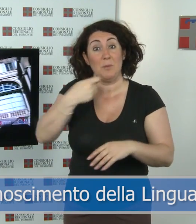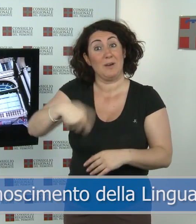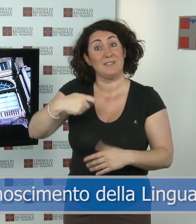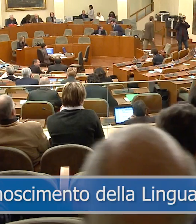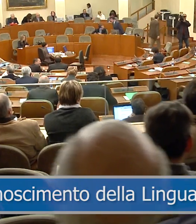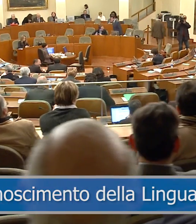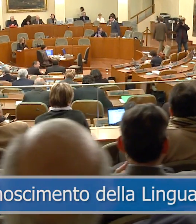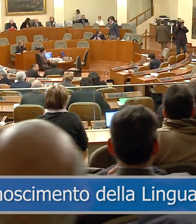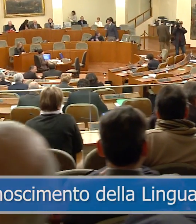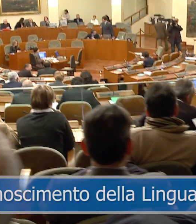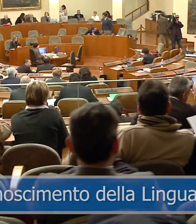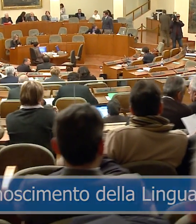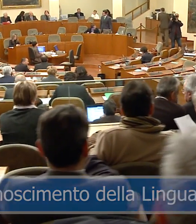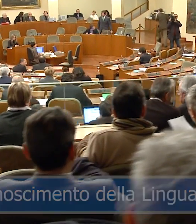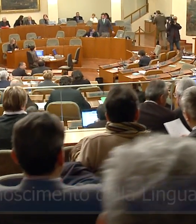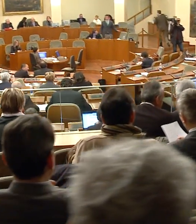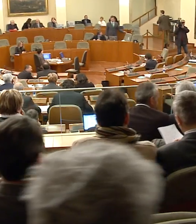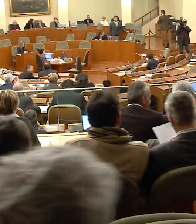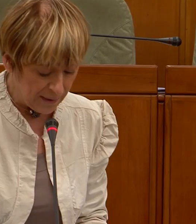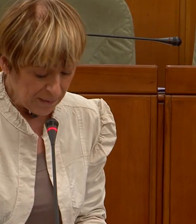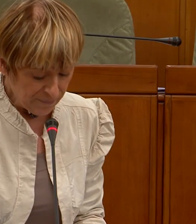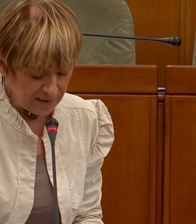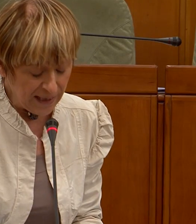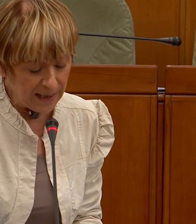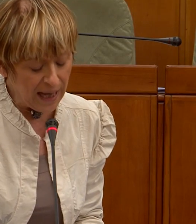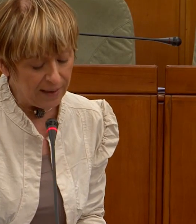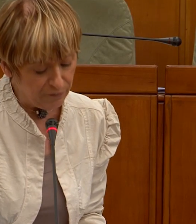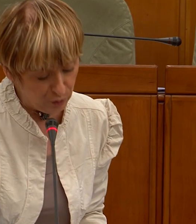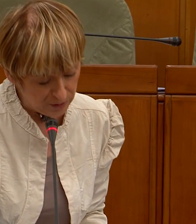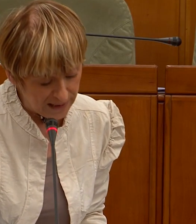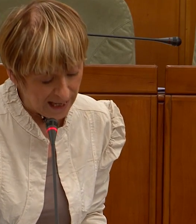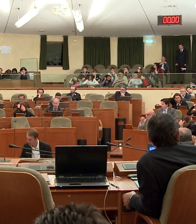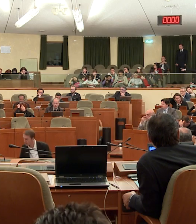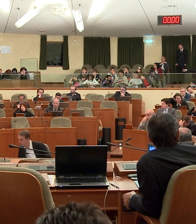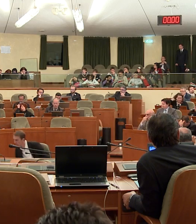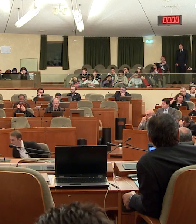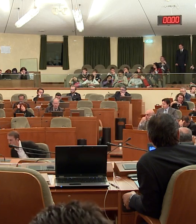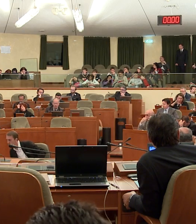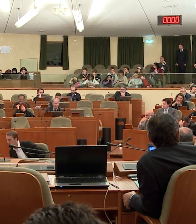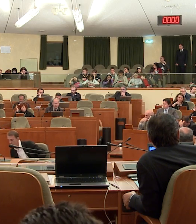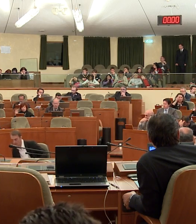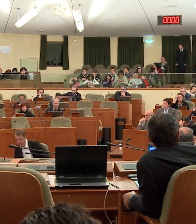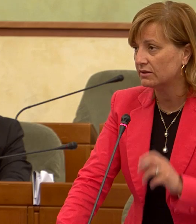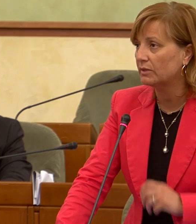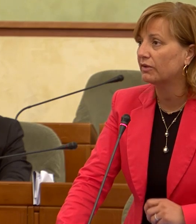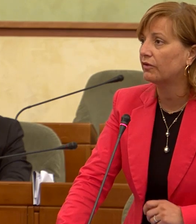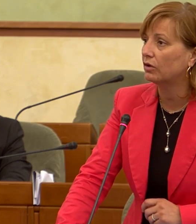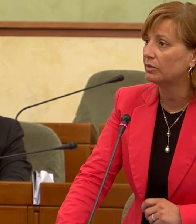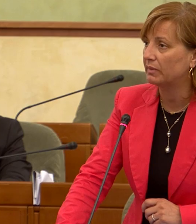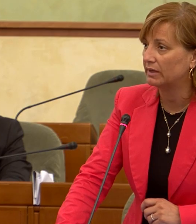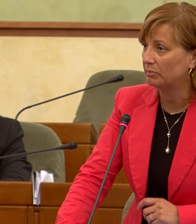giugno. Dopo il respingimento di una questione pregiudiziale della consigliera Artesio sono state svolte le relazioni introduttive da Gianna Pentenero